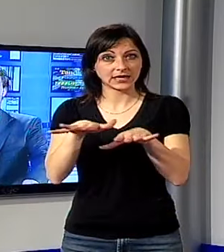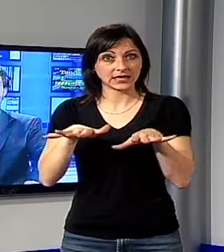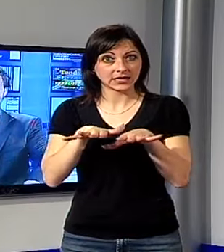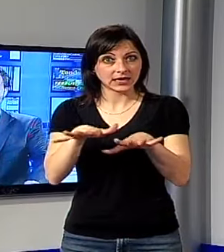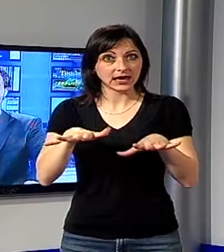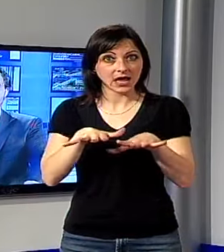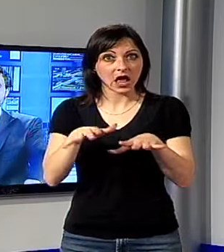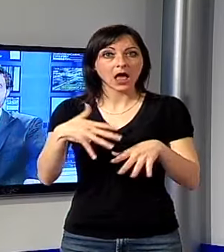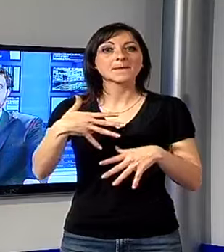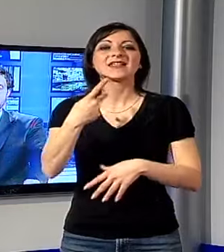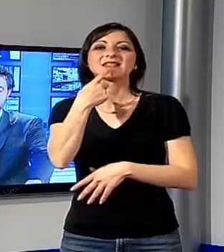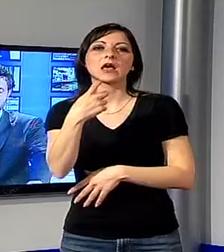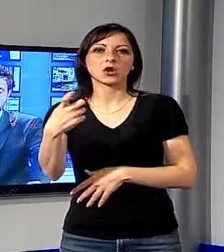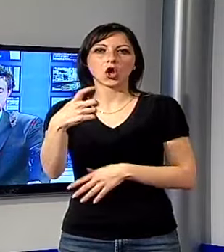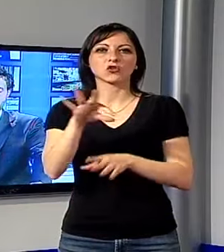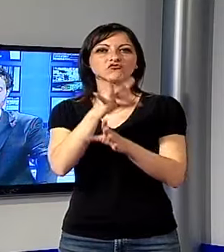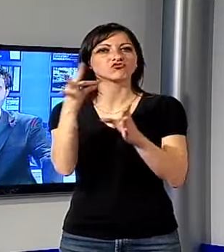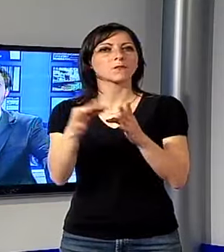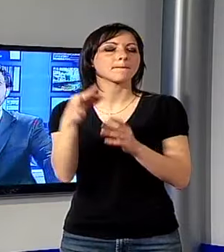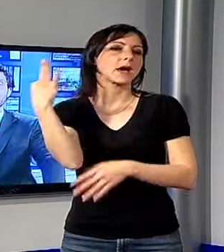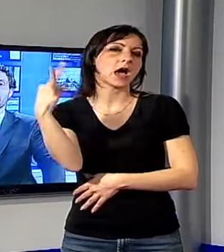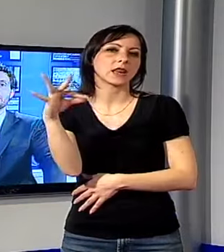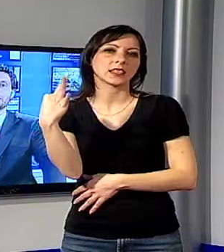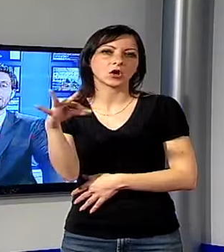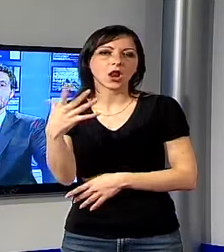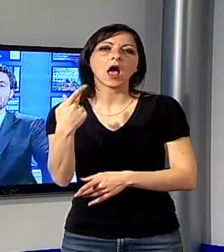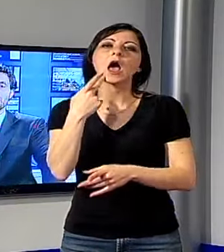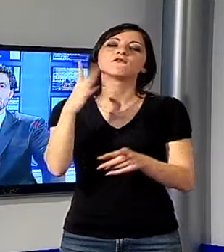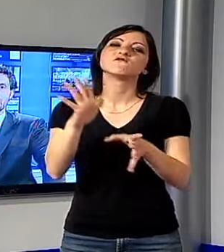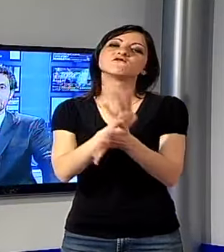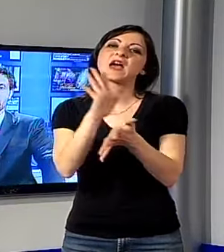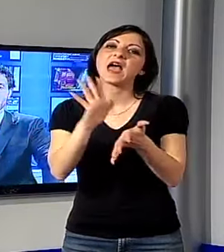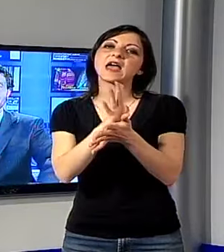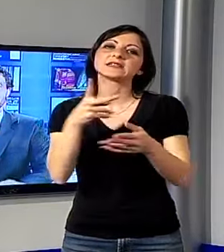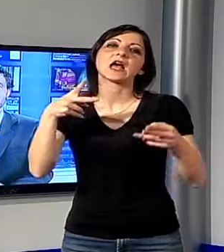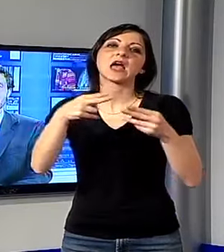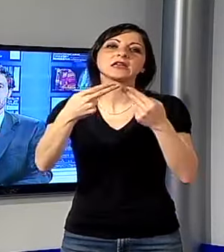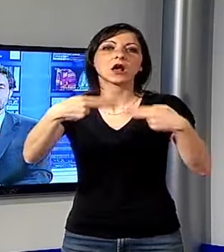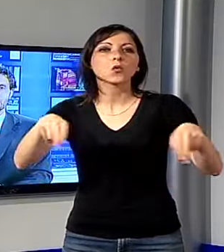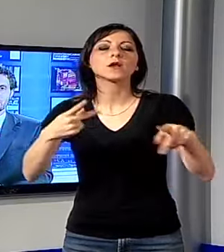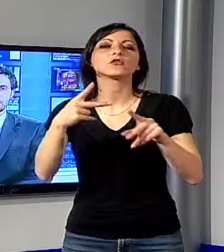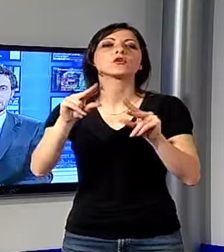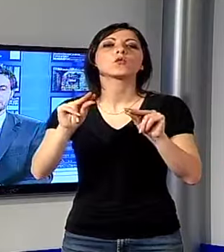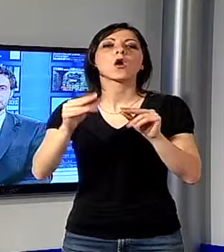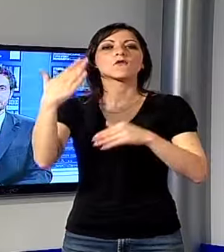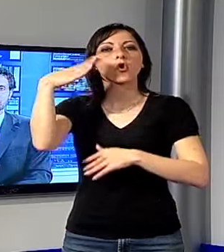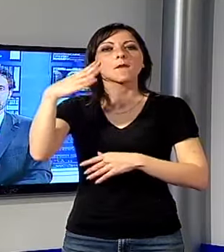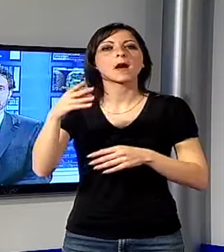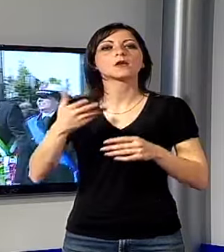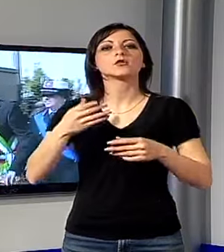una giornata particolare, una festa per l'inaugurazione del nuovo comando della Polizia Municipale.